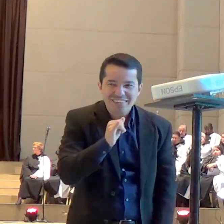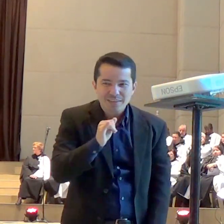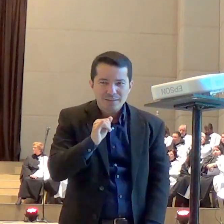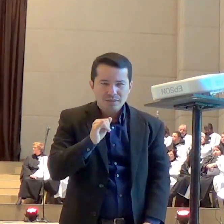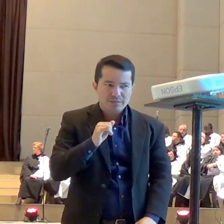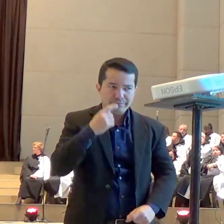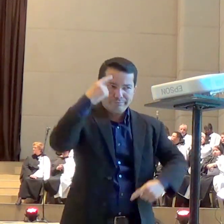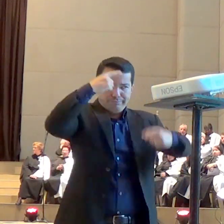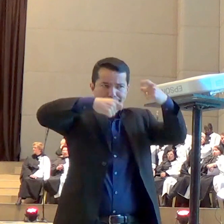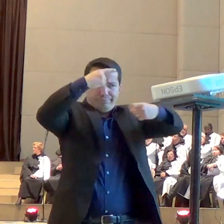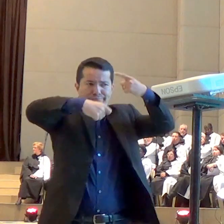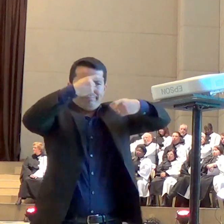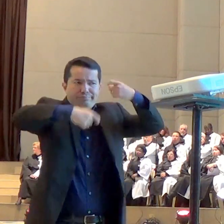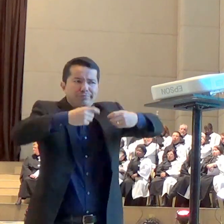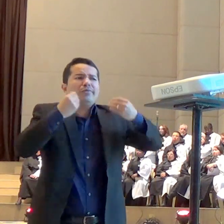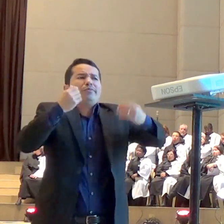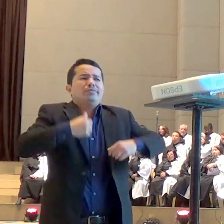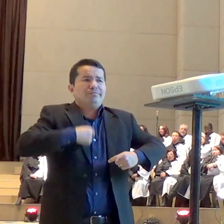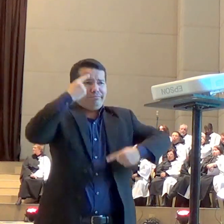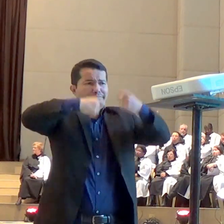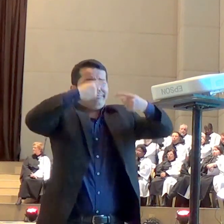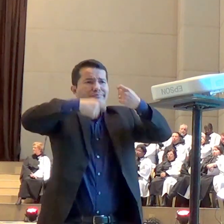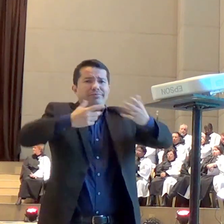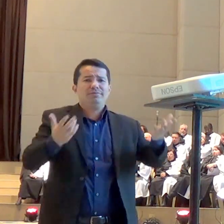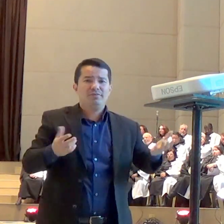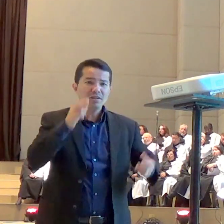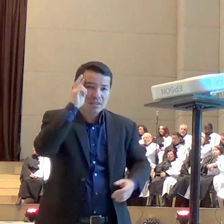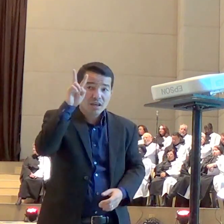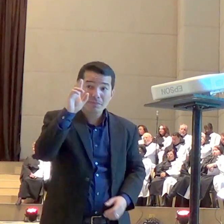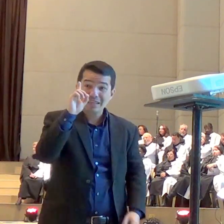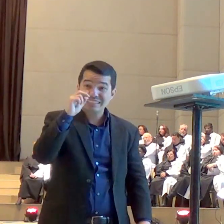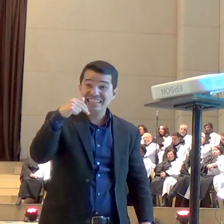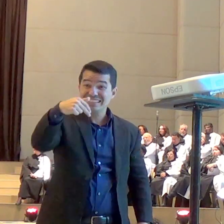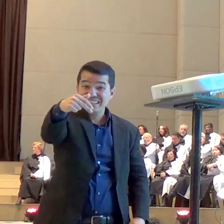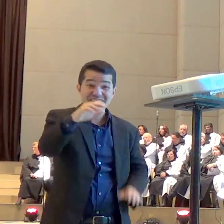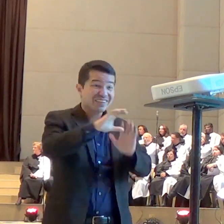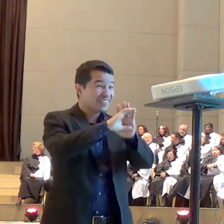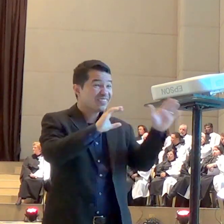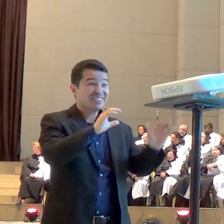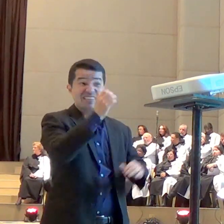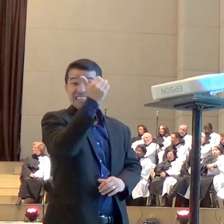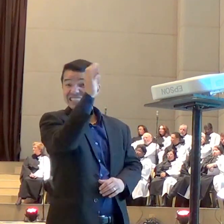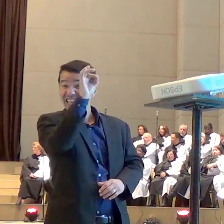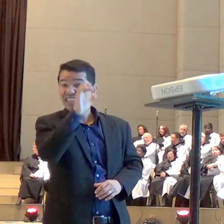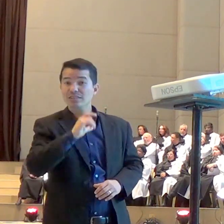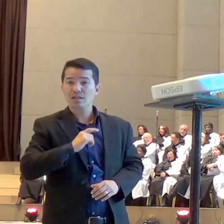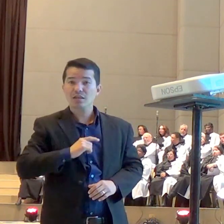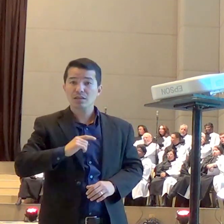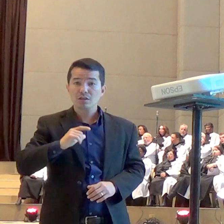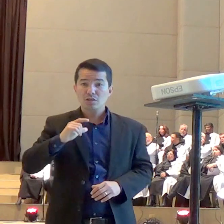que quando Daniel estava orando Deus mandou o seu anjo trazendo a resposta